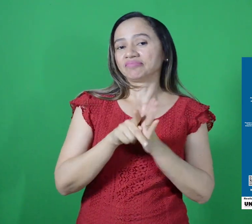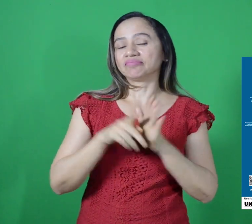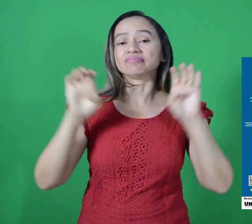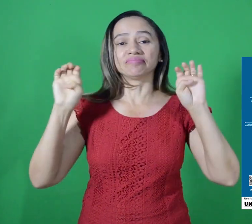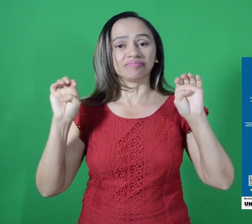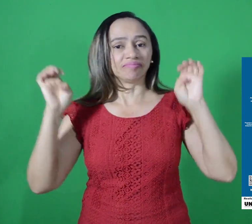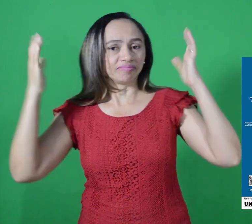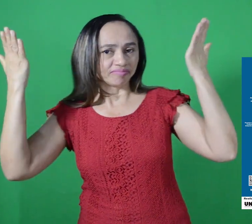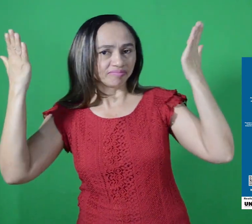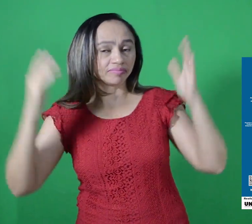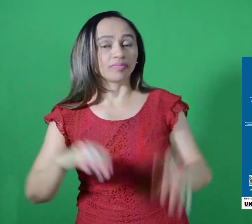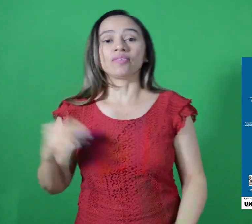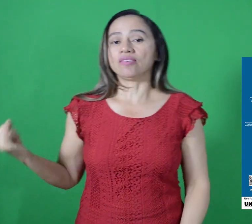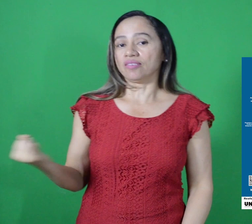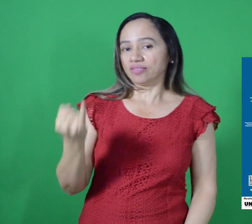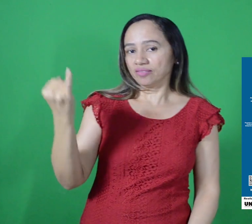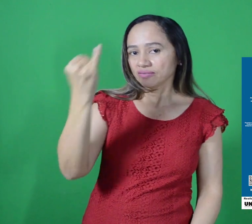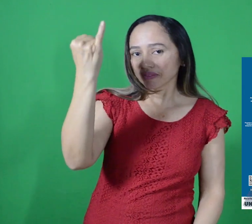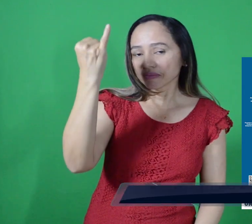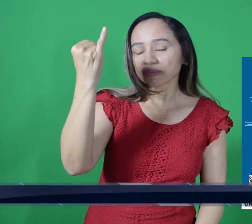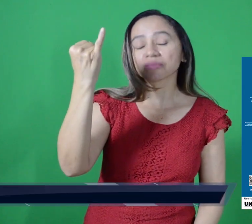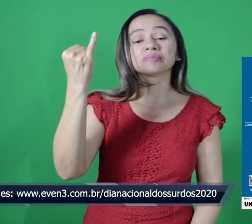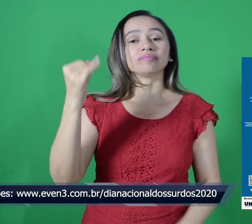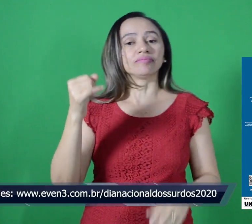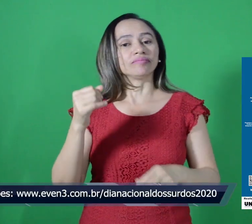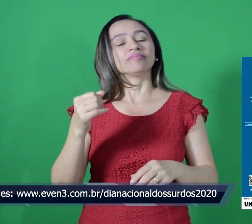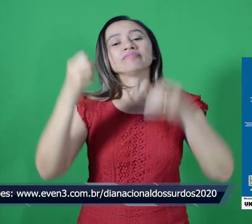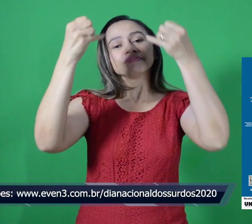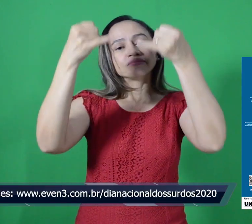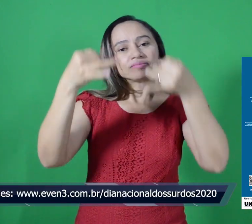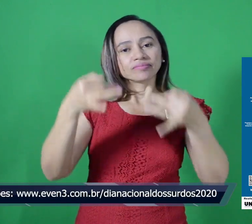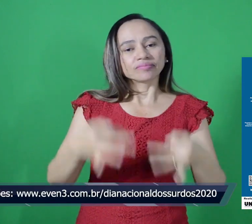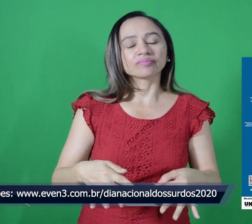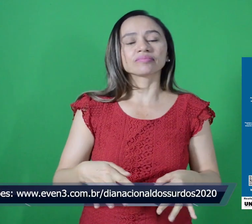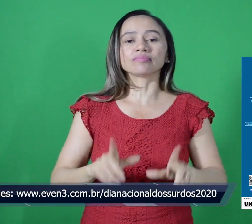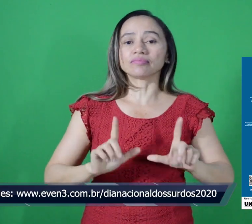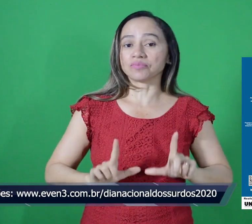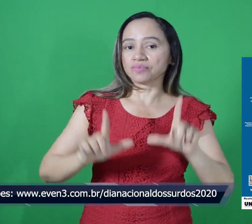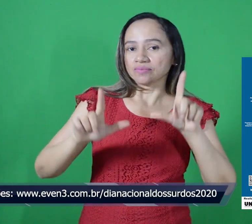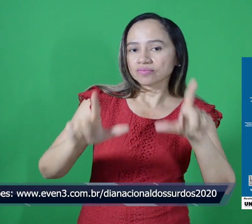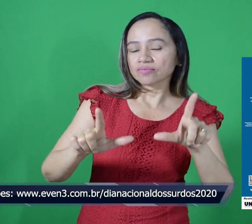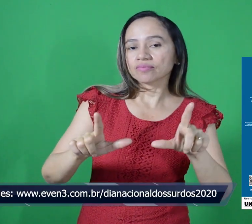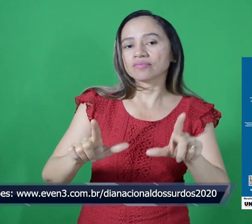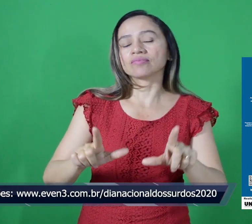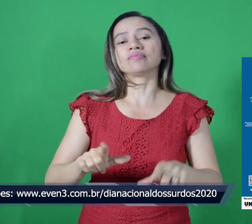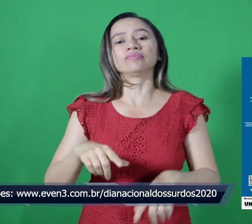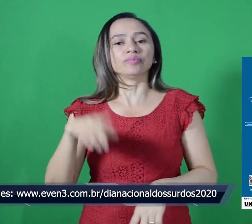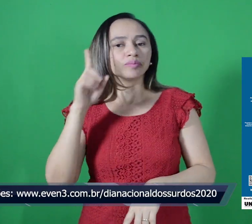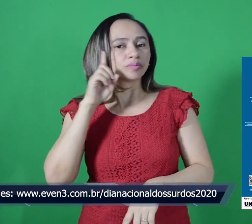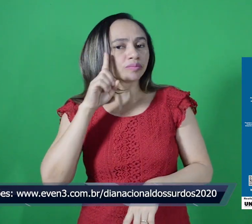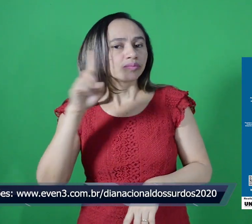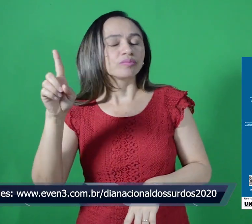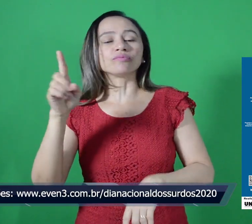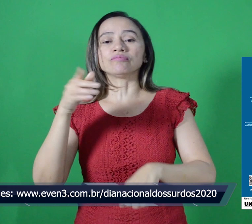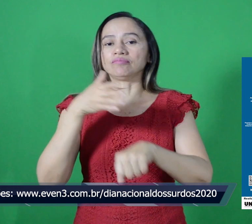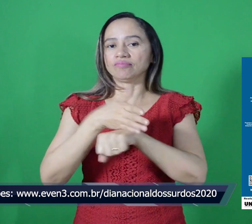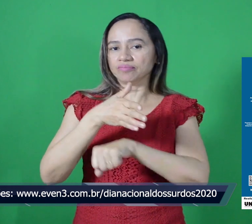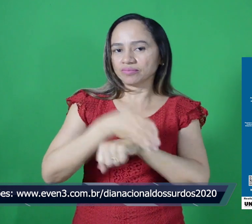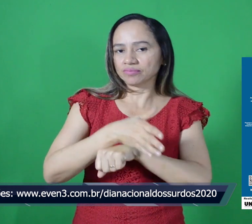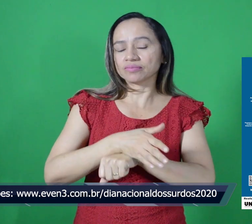UFCG. O formulário de inscrição encontra-se na página do evento. Vale ressaltar que